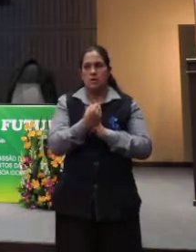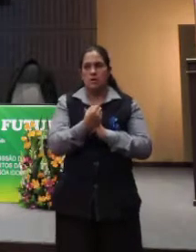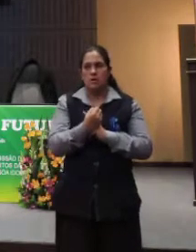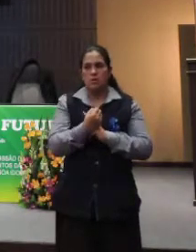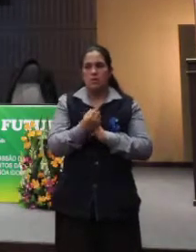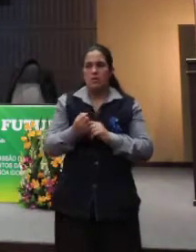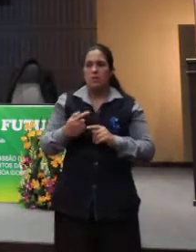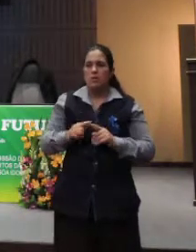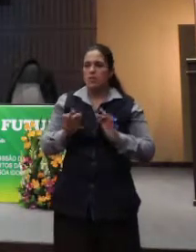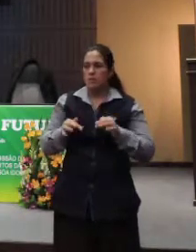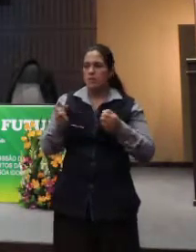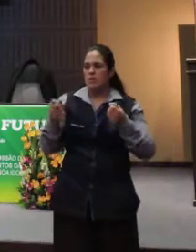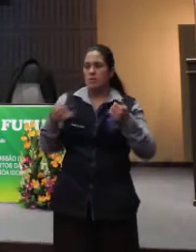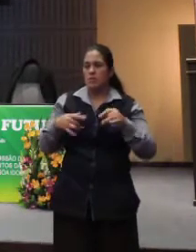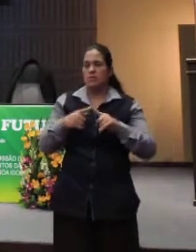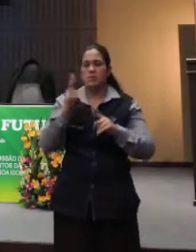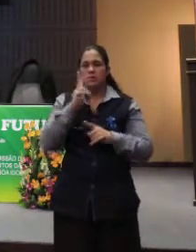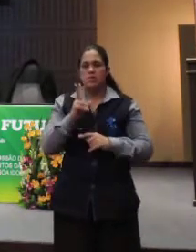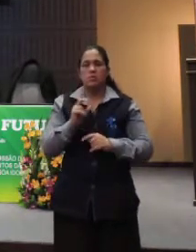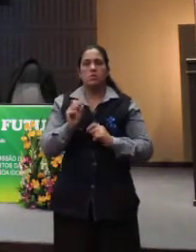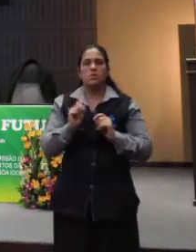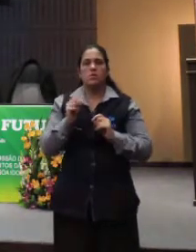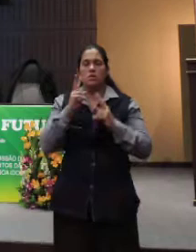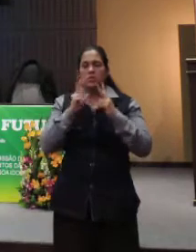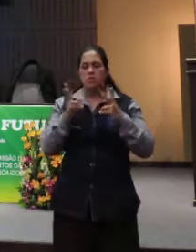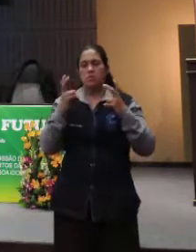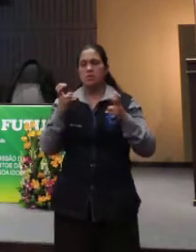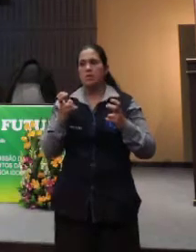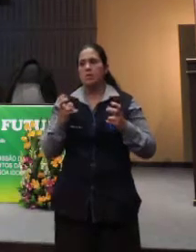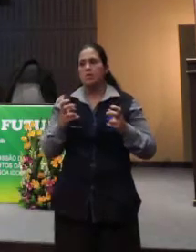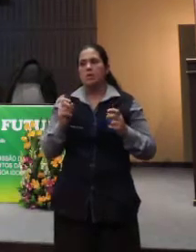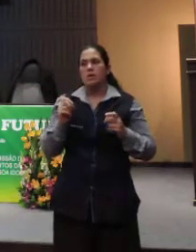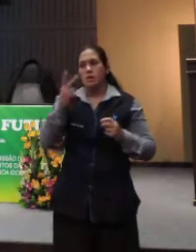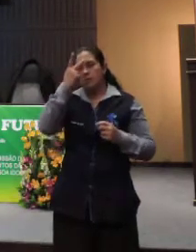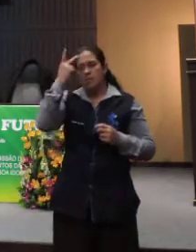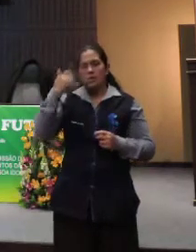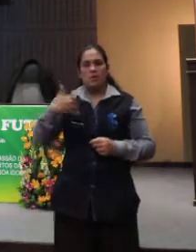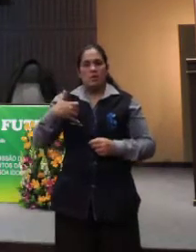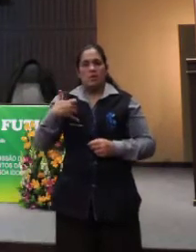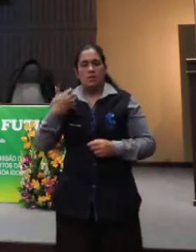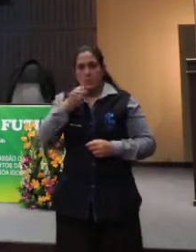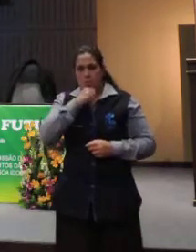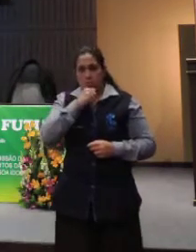pouquinho mais no final, mas uma das coisas que se percebe é que a pessoa idosa,